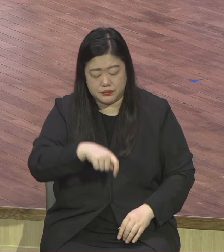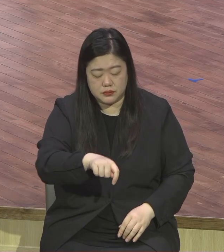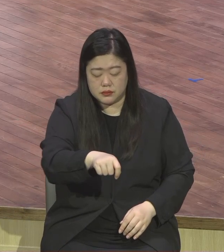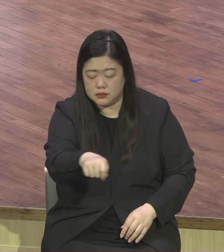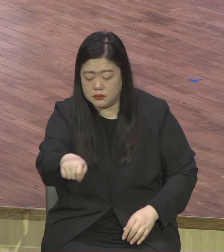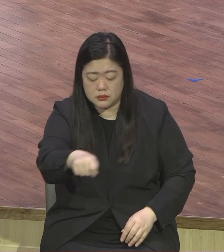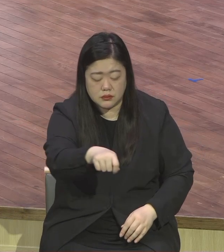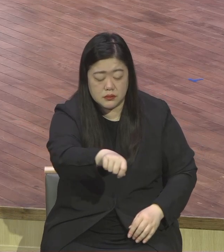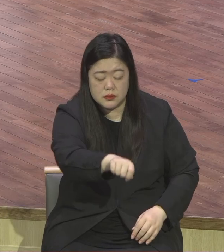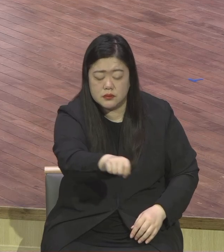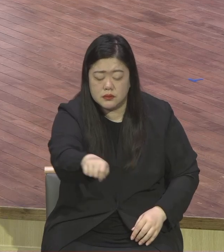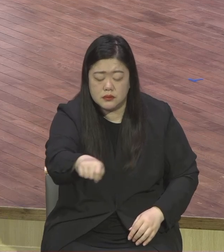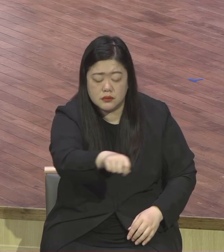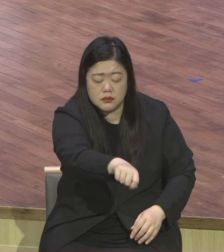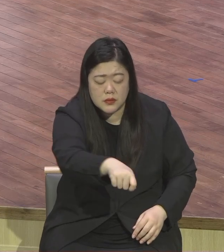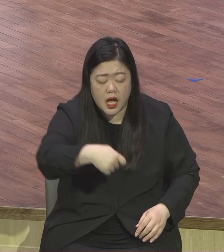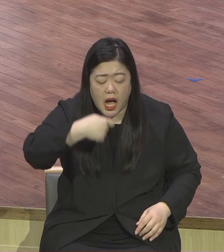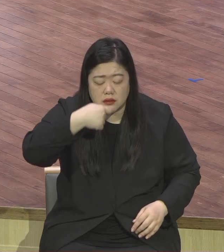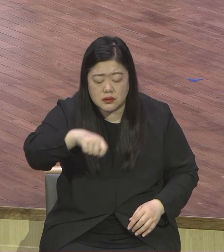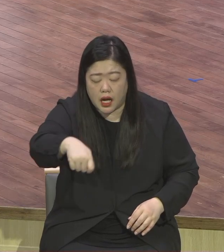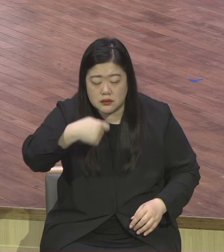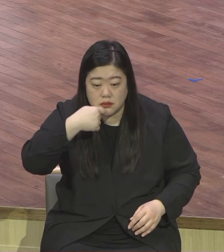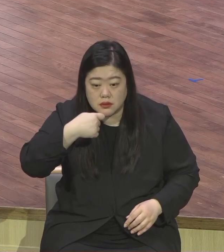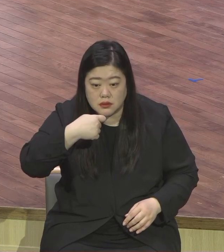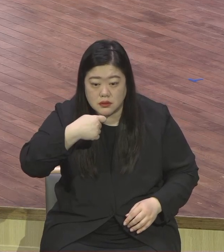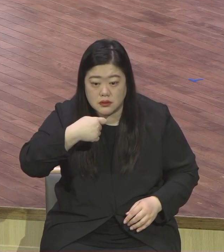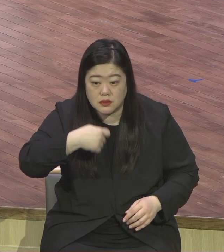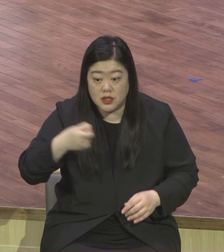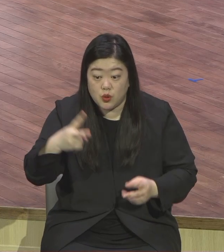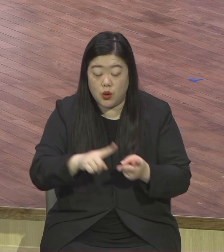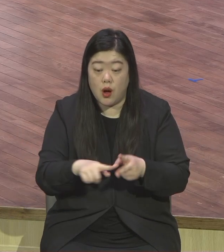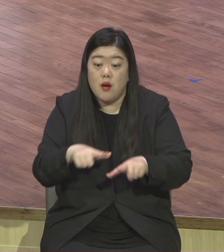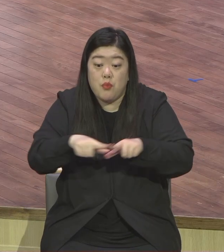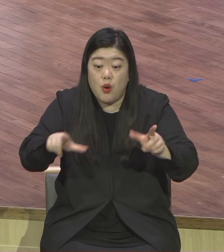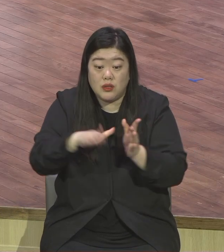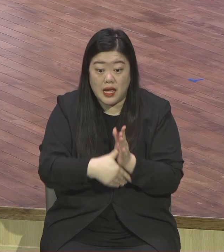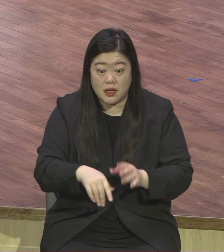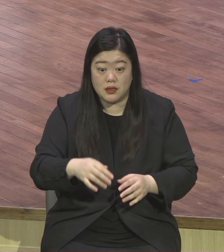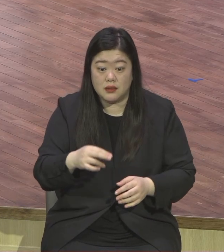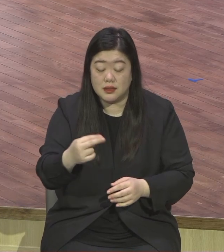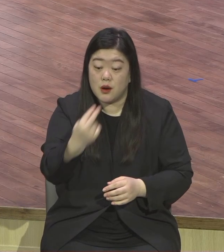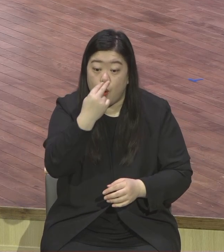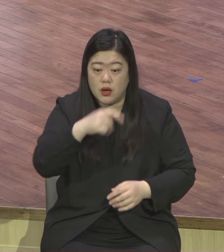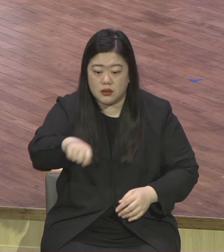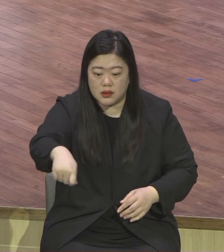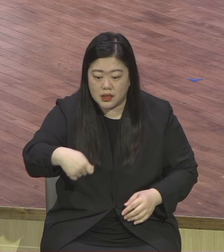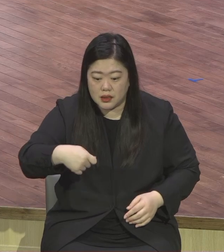식사하면서 음식 냄새 맡기 평소 때 안 맞잖아요 냄새 안 맞잖아요 저 같은 경우는 냄새 맡기 시간이 없습니다만